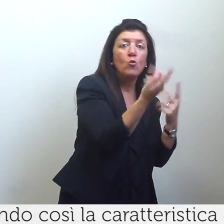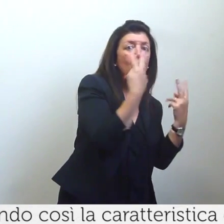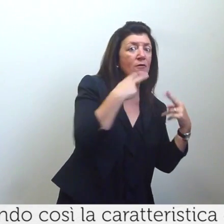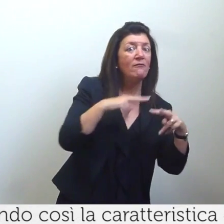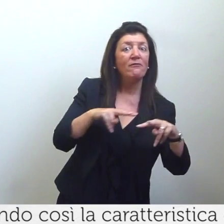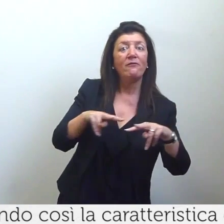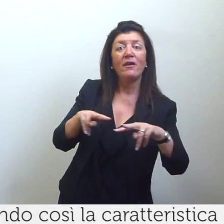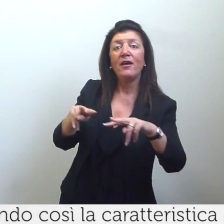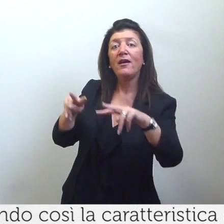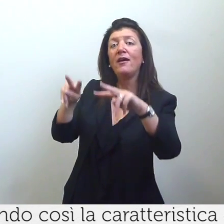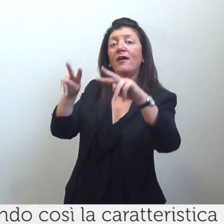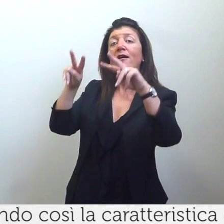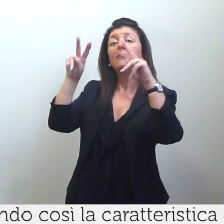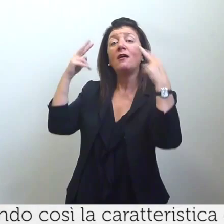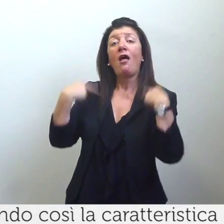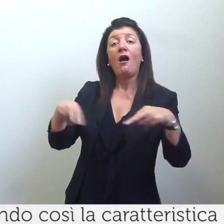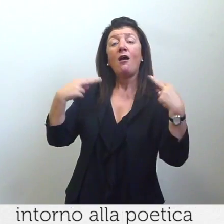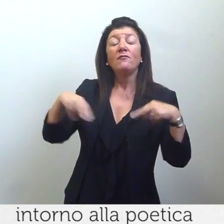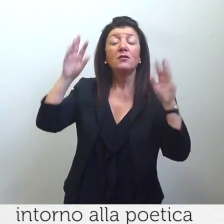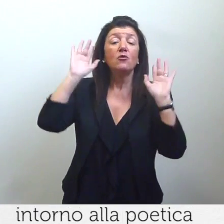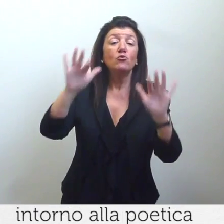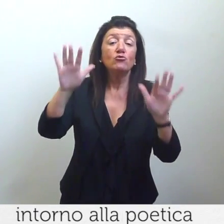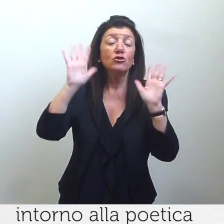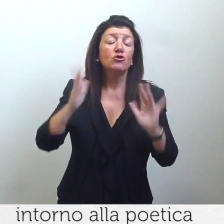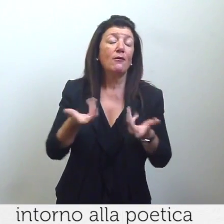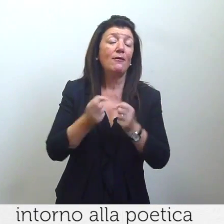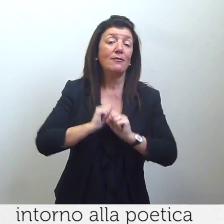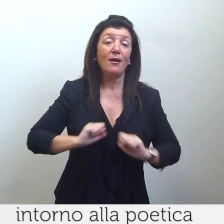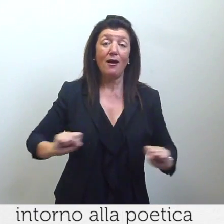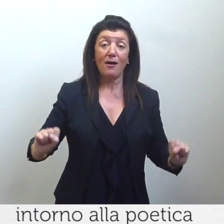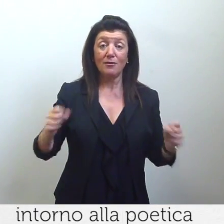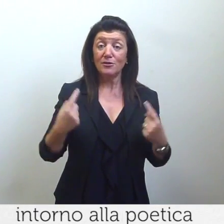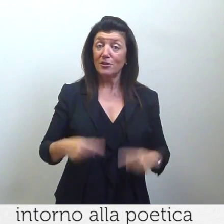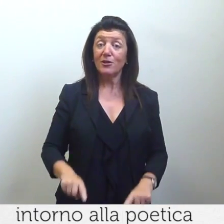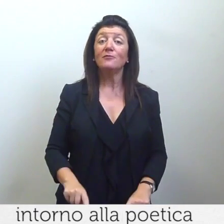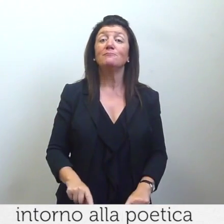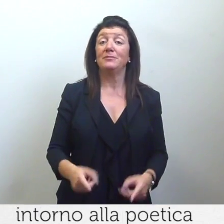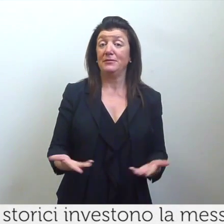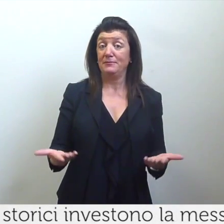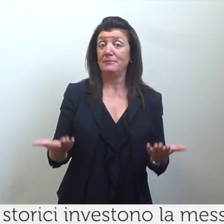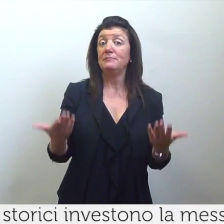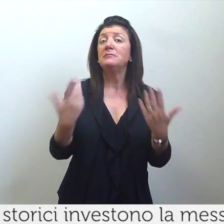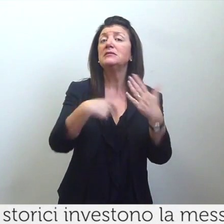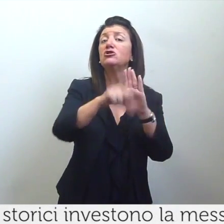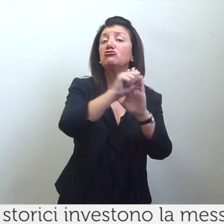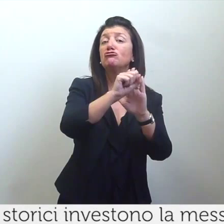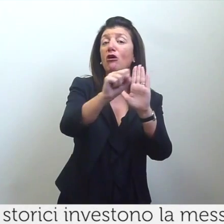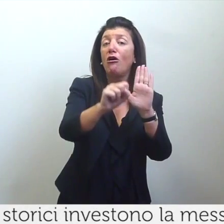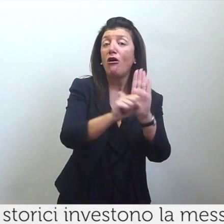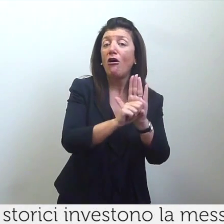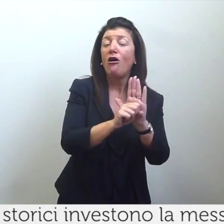alla poetica del tragico e del quotidiano gli eventi storici